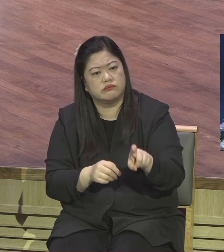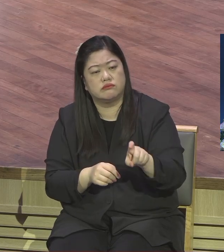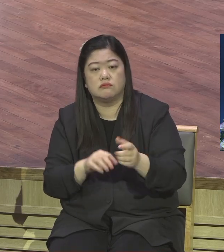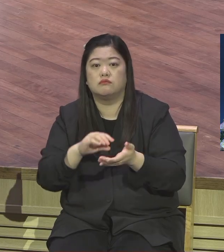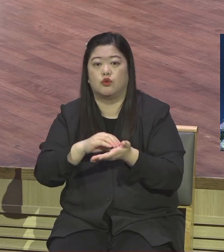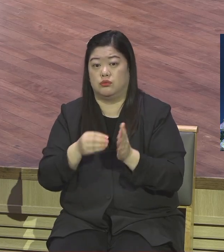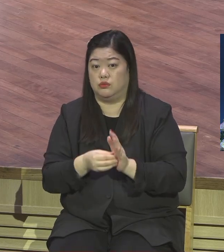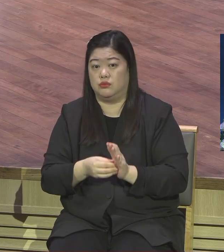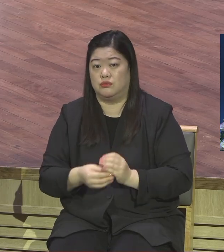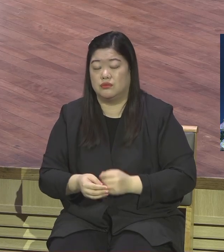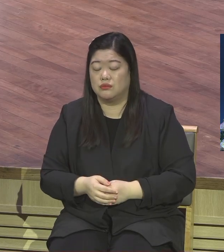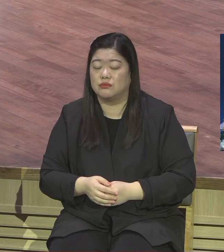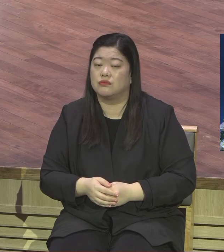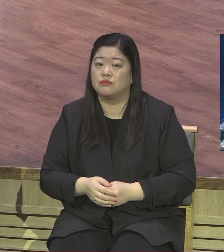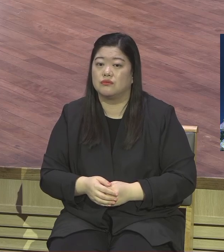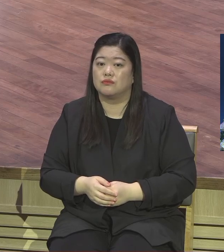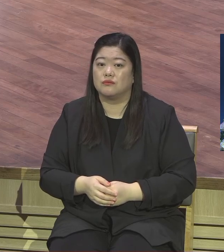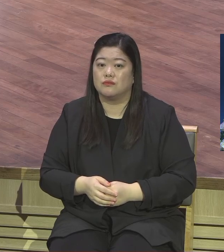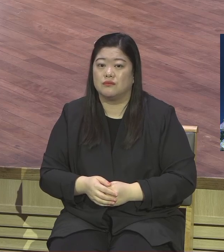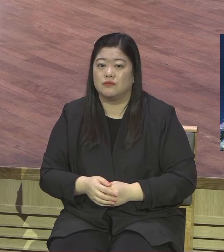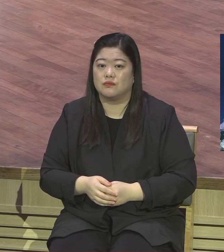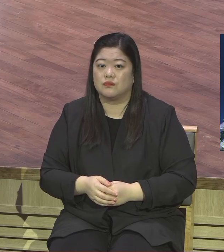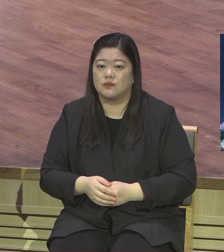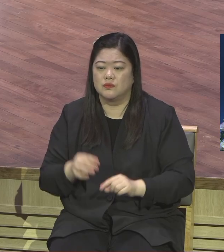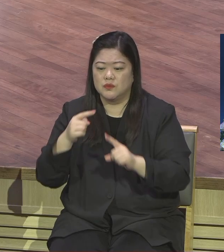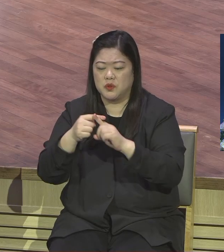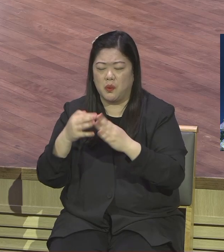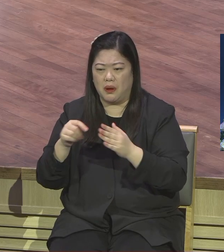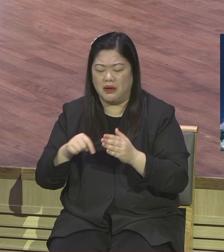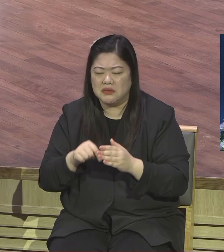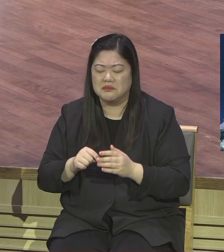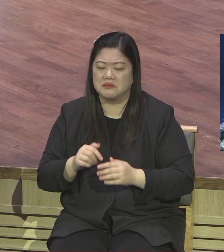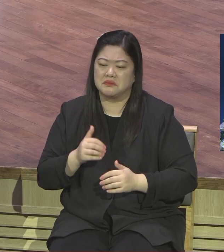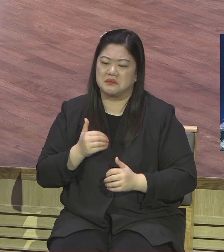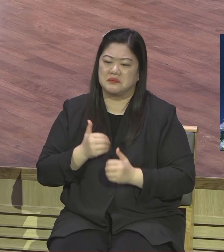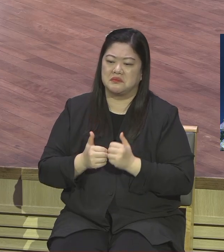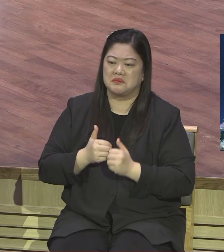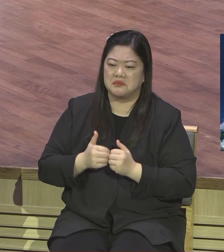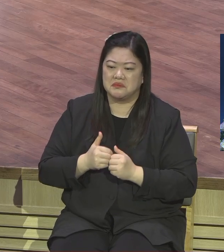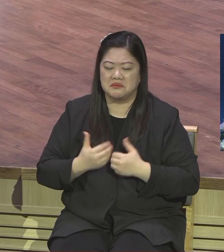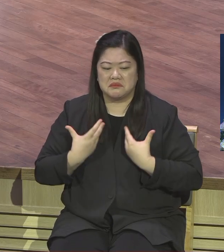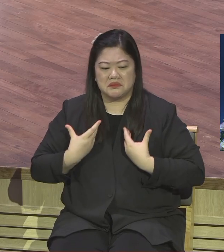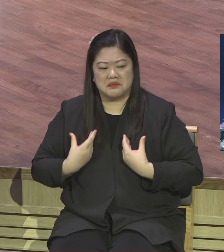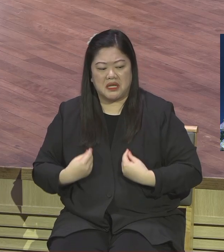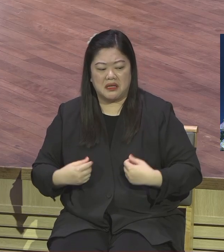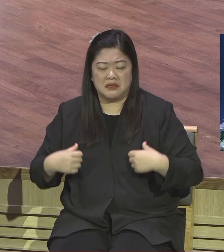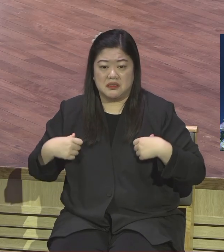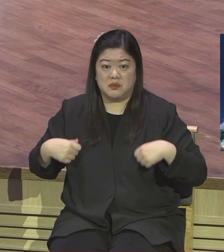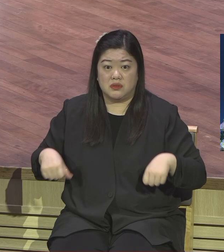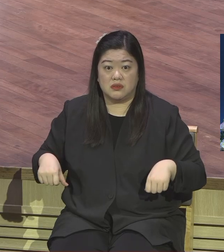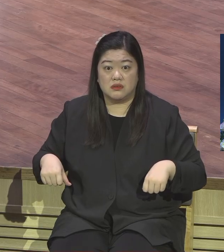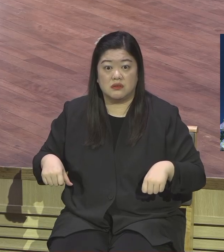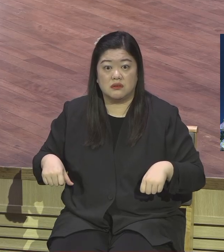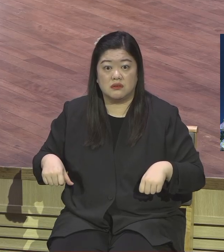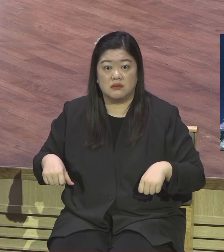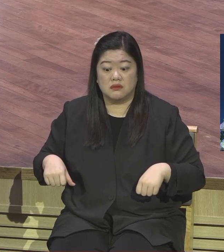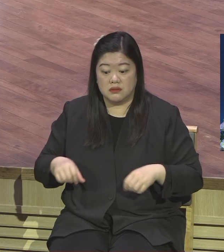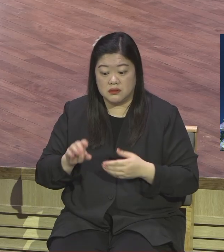교회 시험 들고 낙심하고 갈등하고 그리스도는 없어요 복음이 없어요 전부 거기에 다